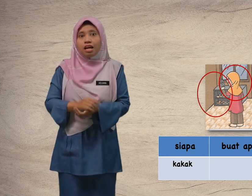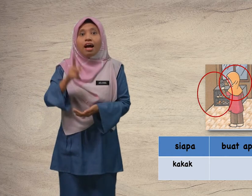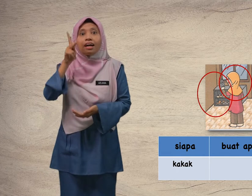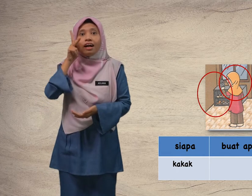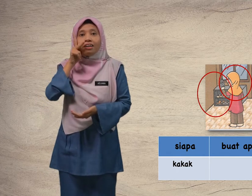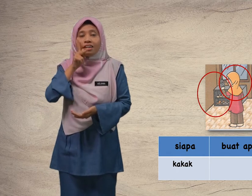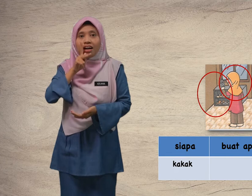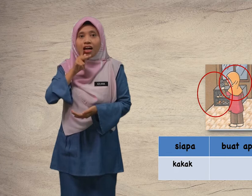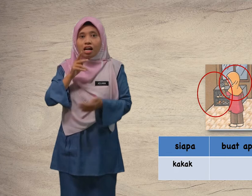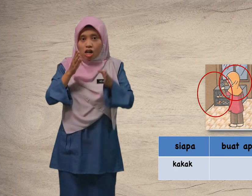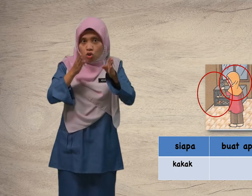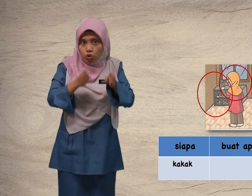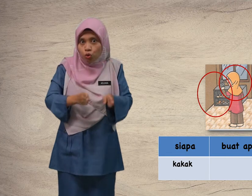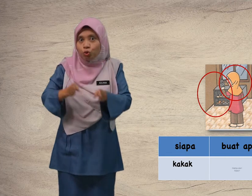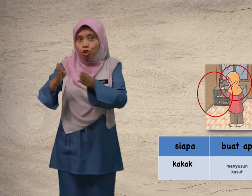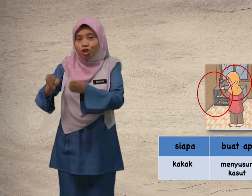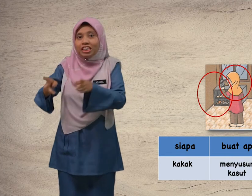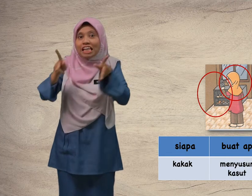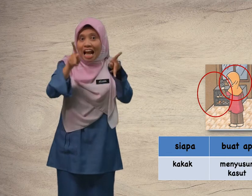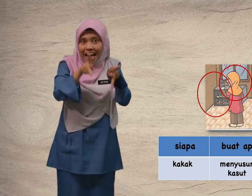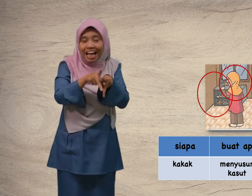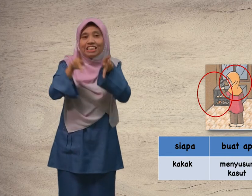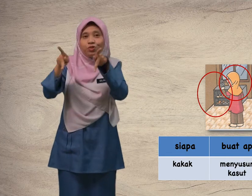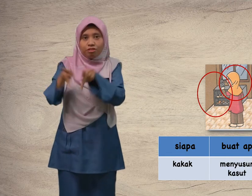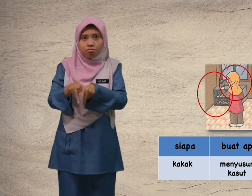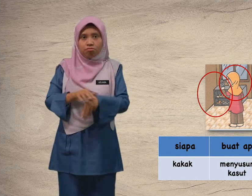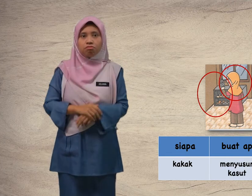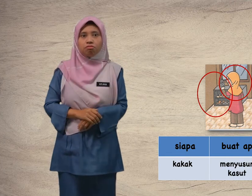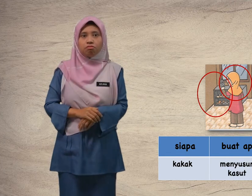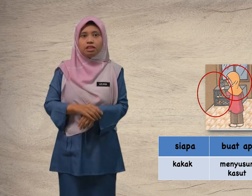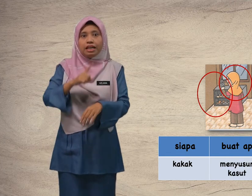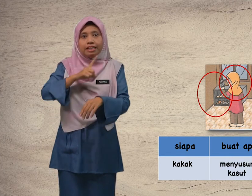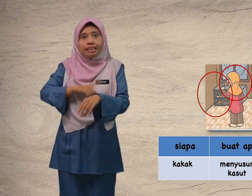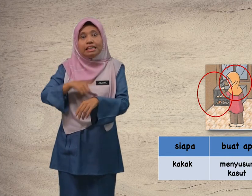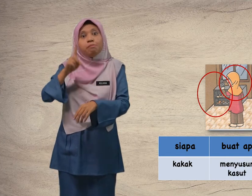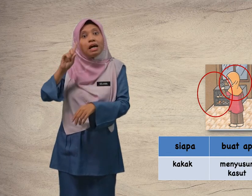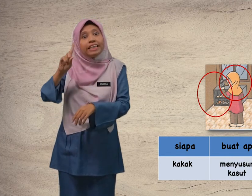Kakak susun kasut. Di mana?